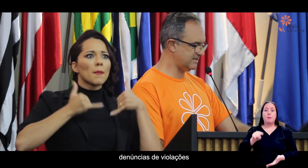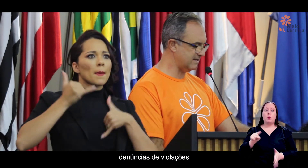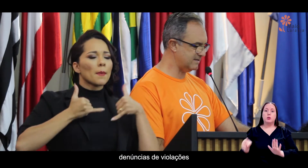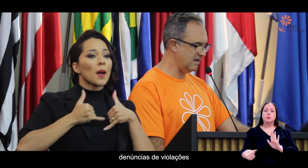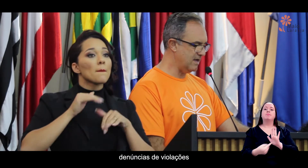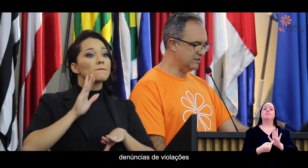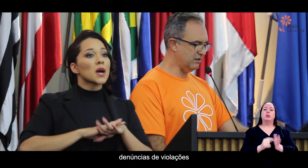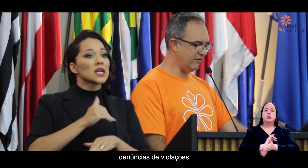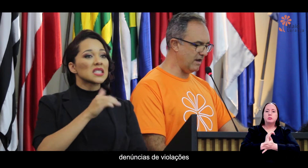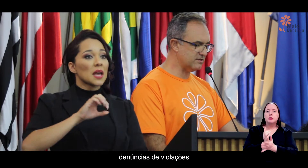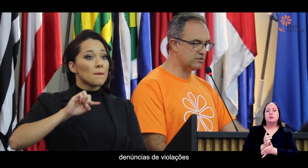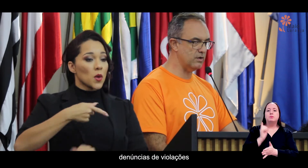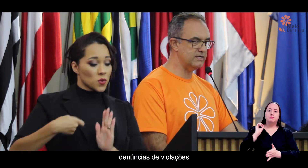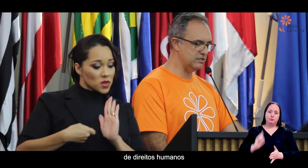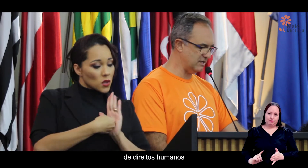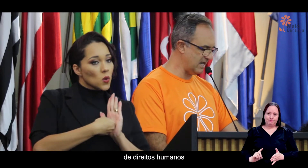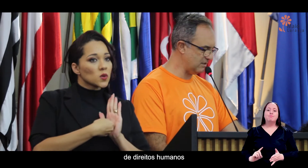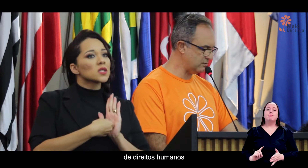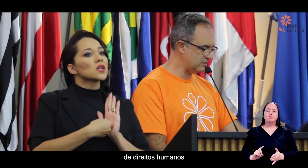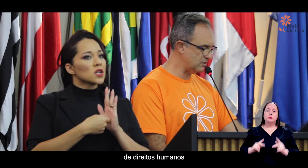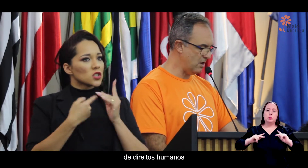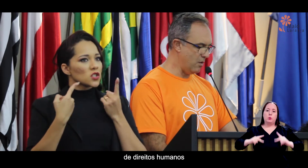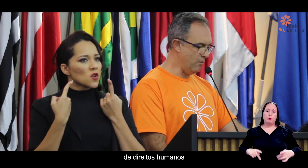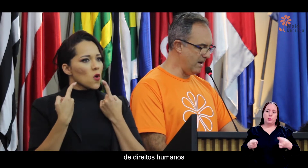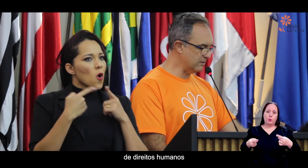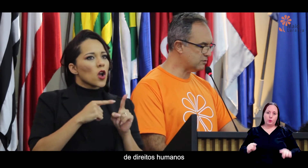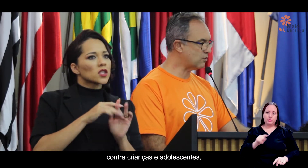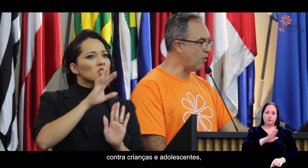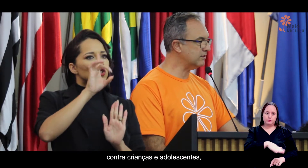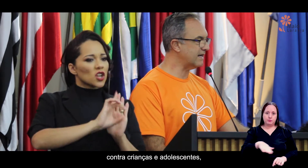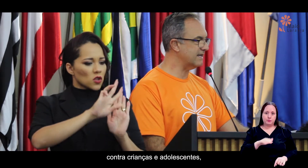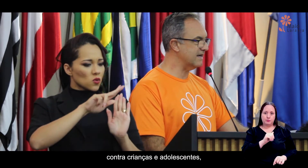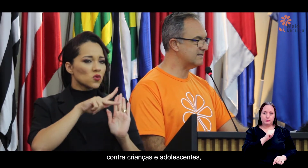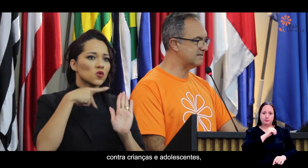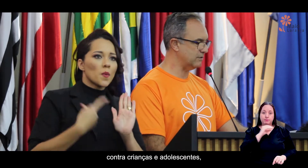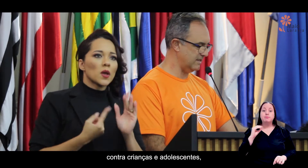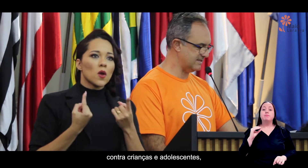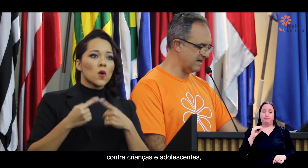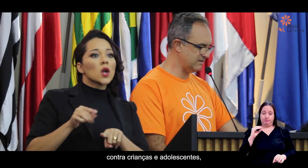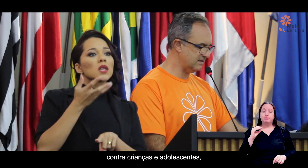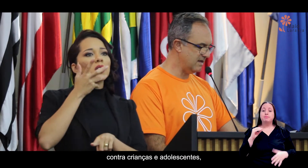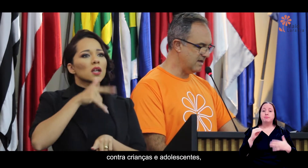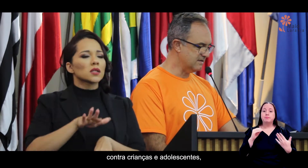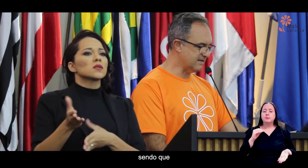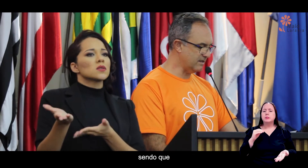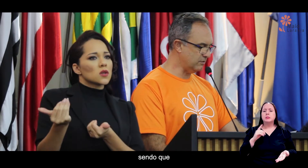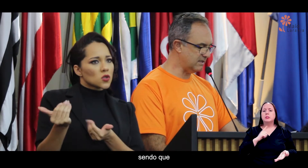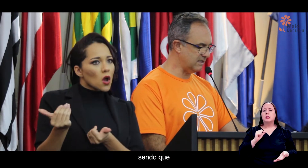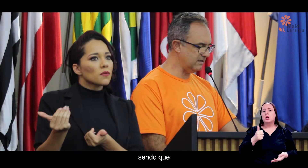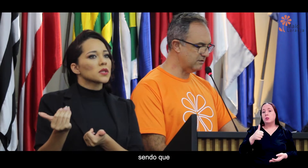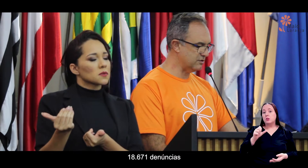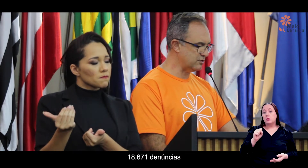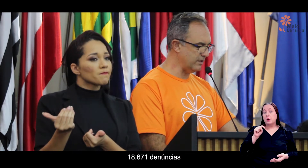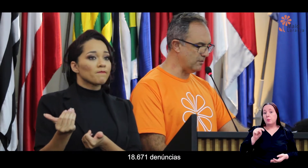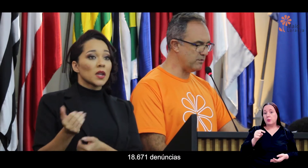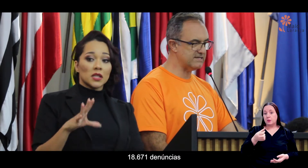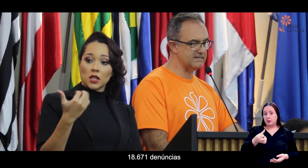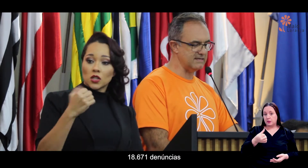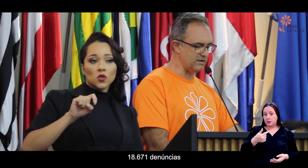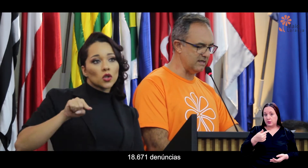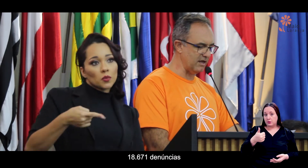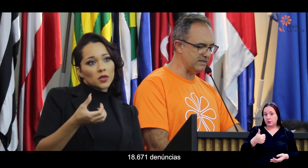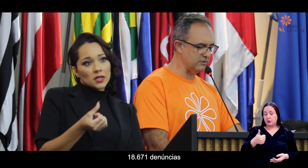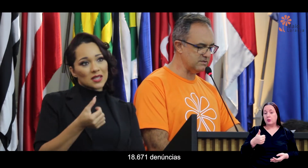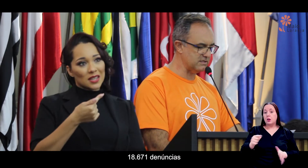denúncias de violações de direitos humanos contra crianças e adolescentes, sendo que 18